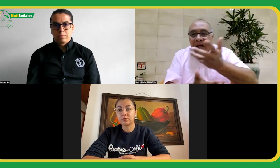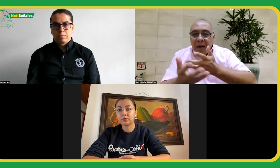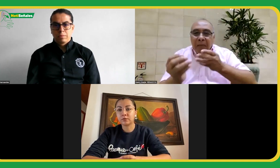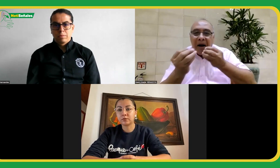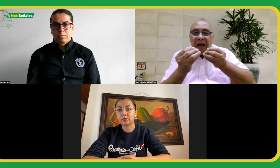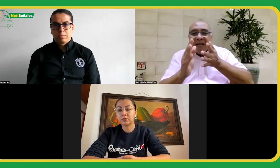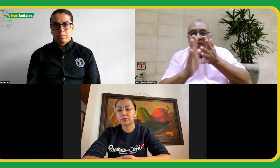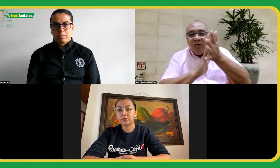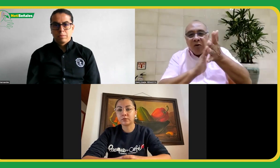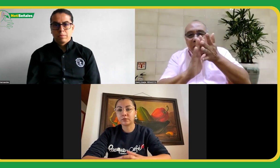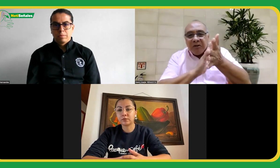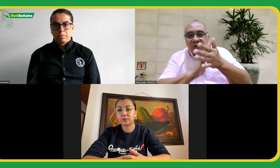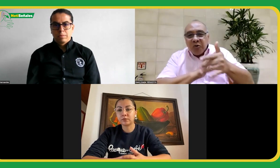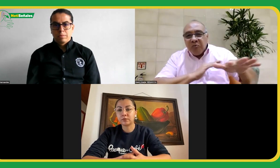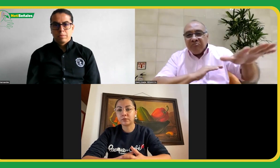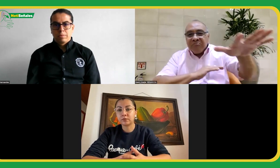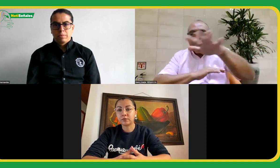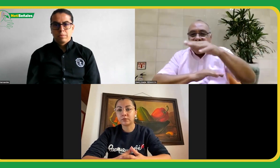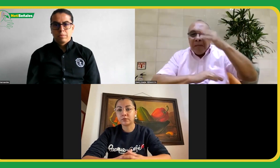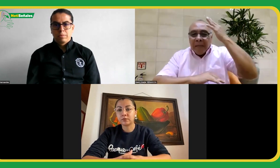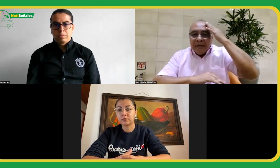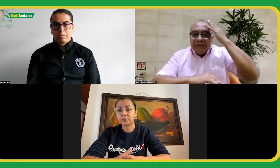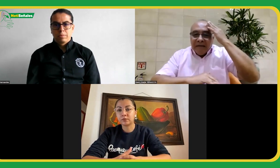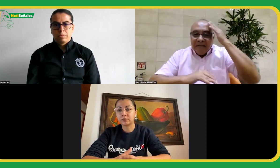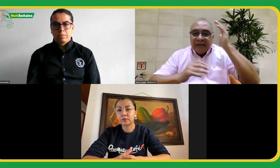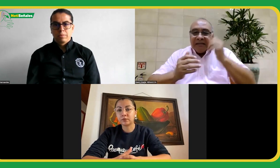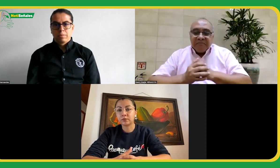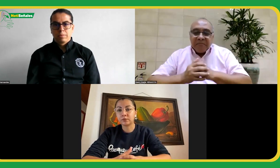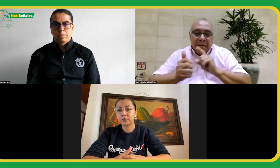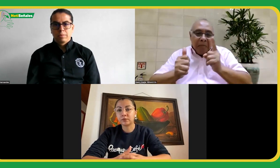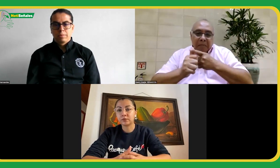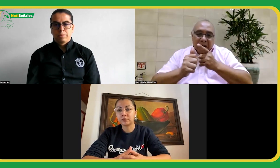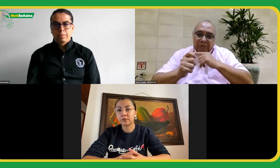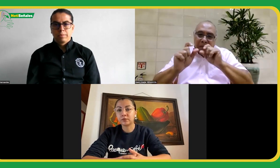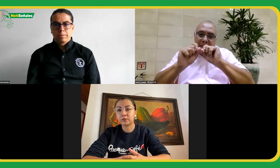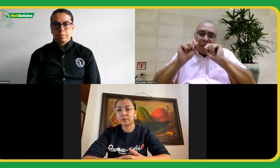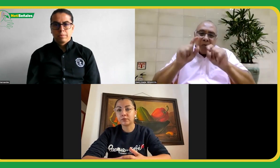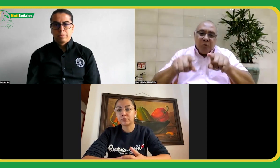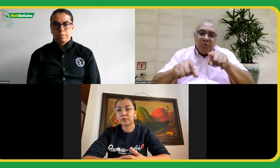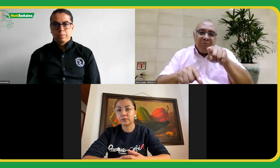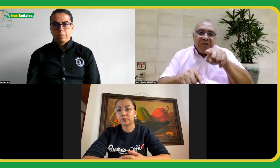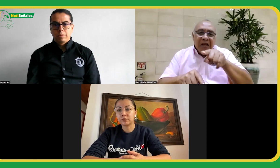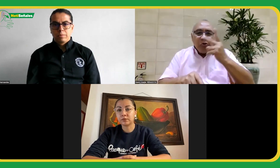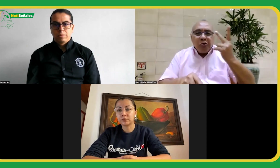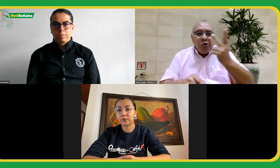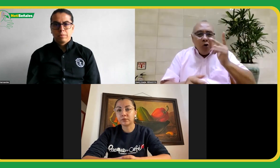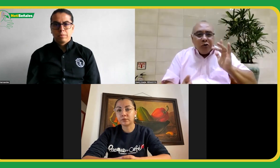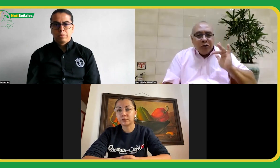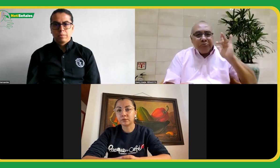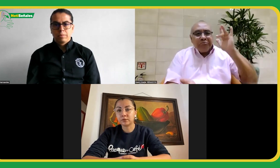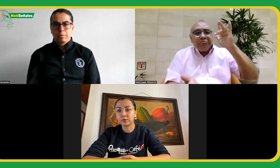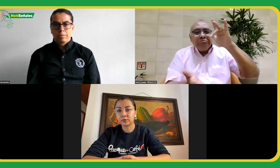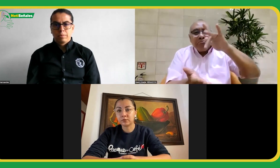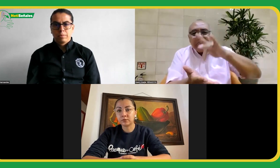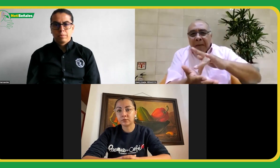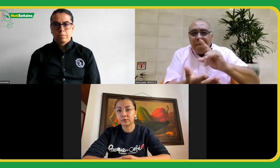administración. Estamos con ellos para conversar y dar información a la población en general. Entonces,